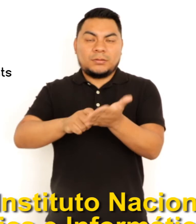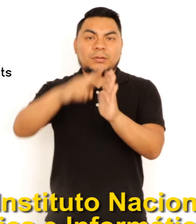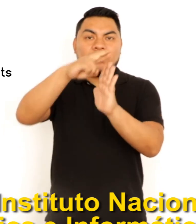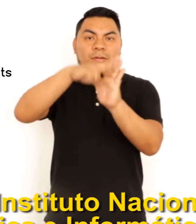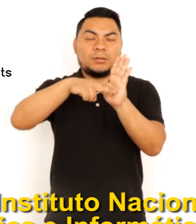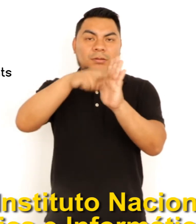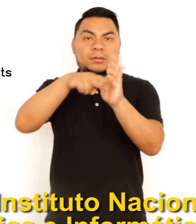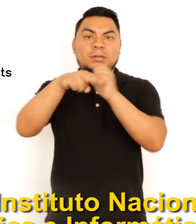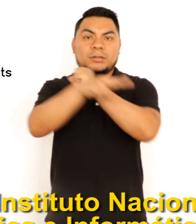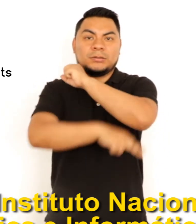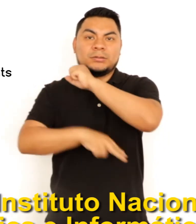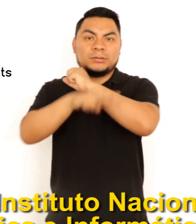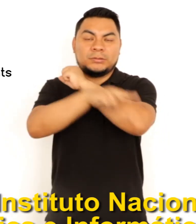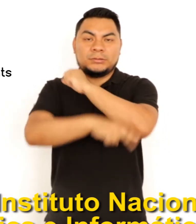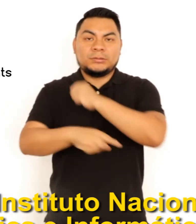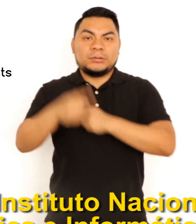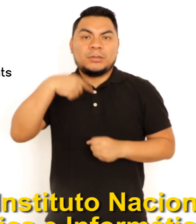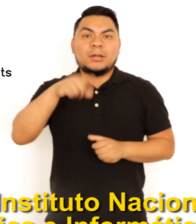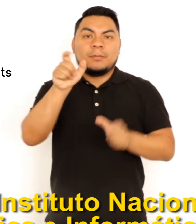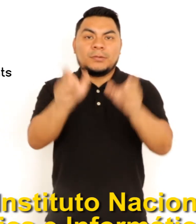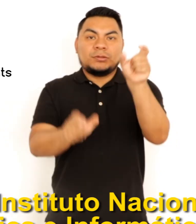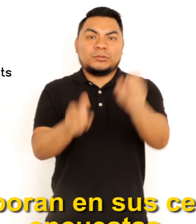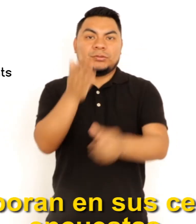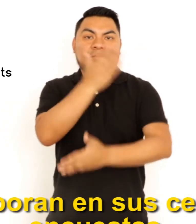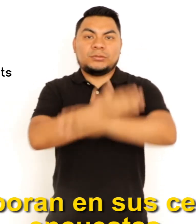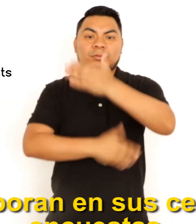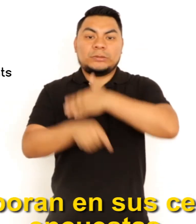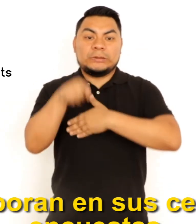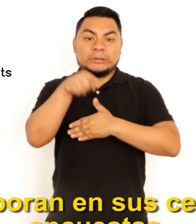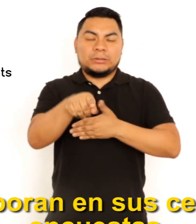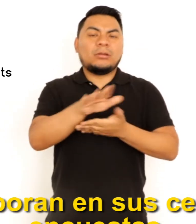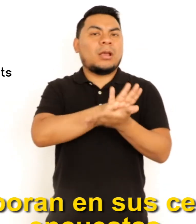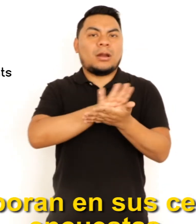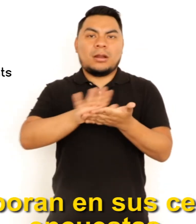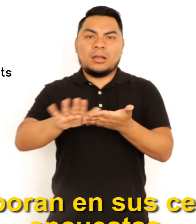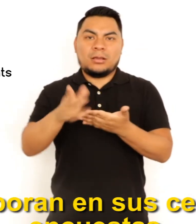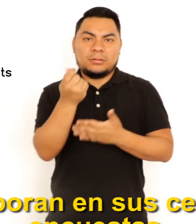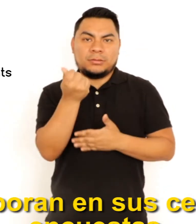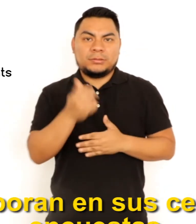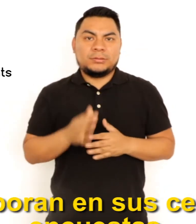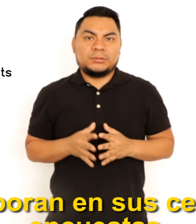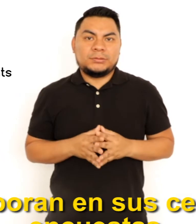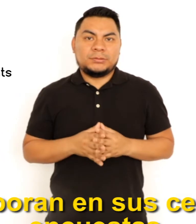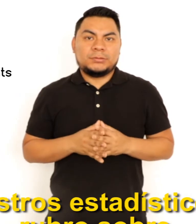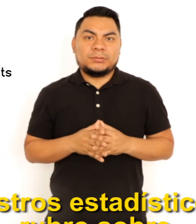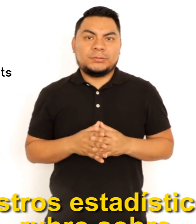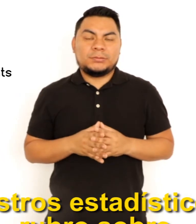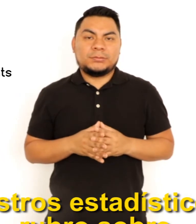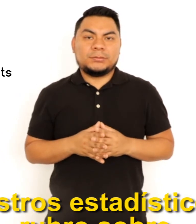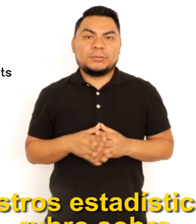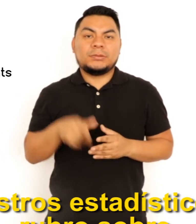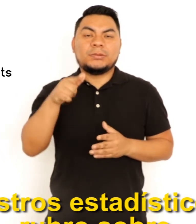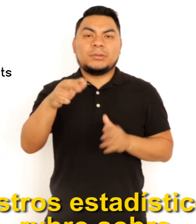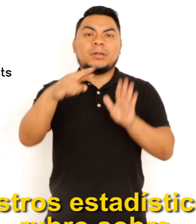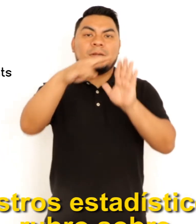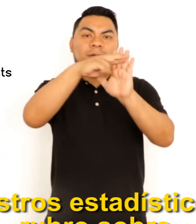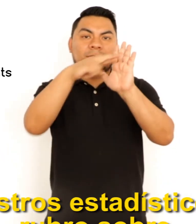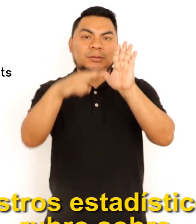e Informática, INEI, incorporan en sus censos, encuestas y registros estadísticos un rubro